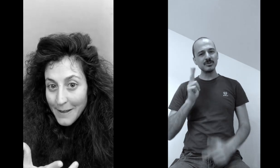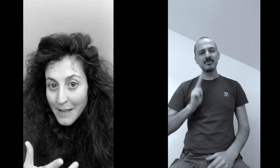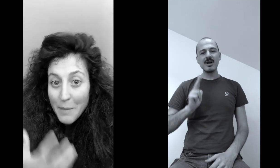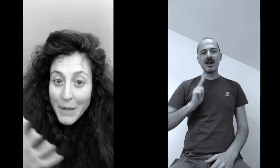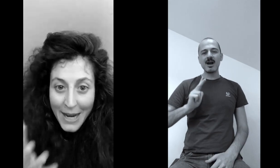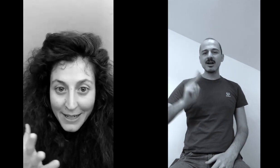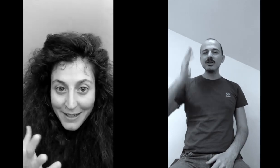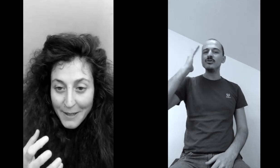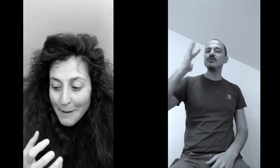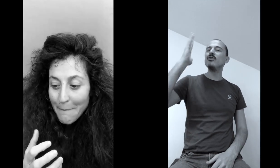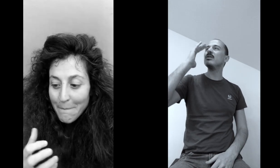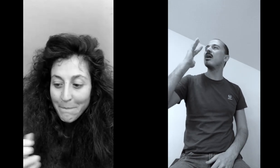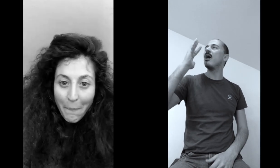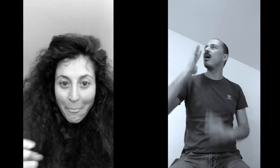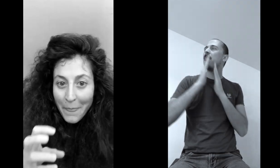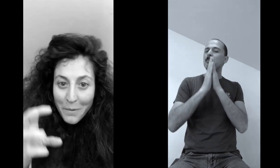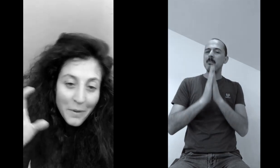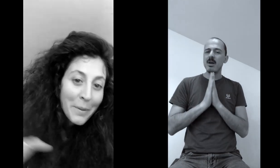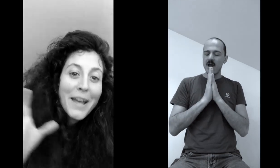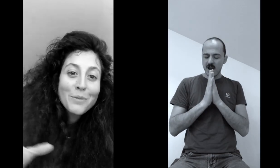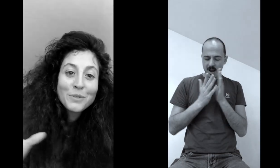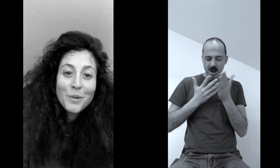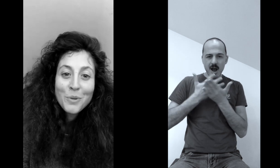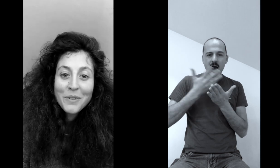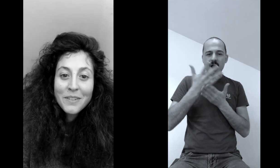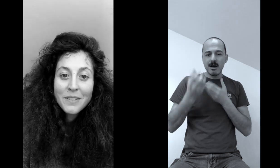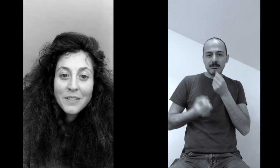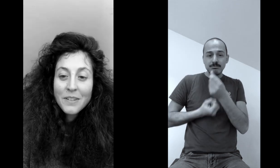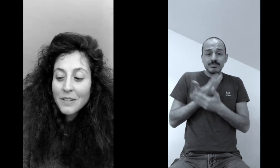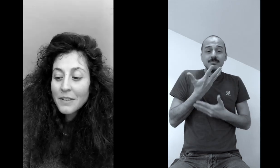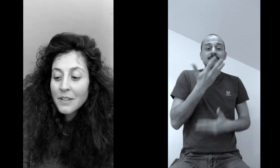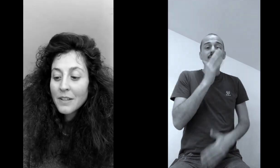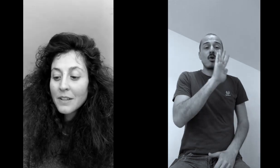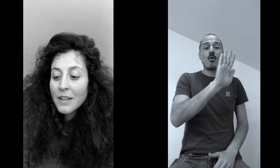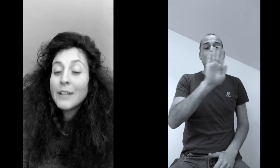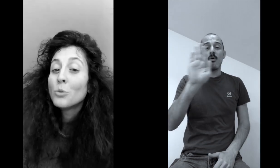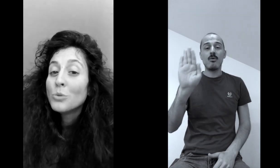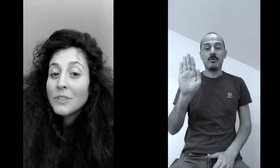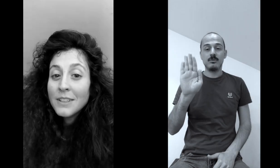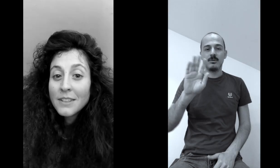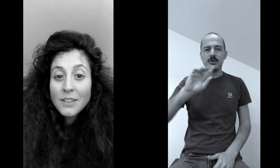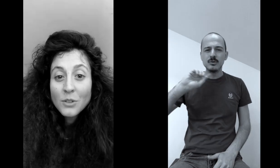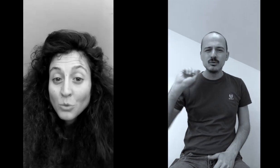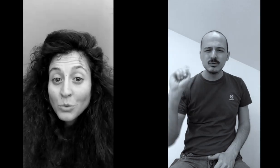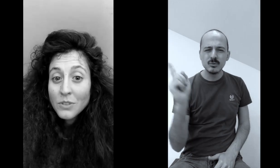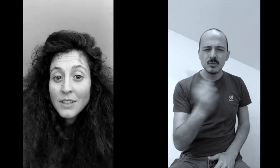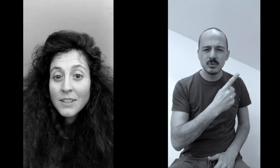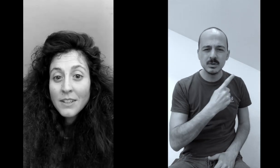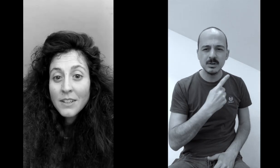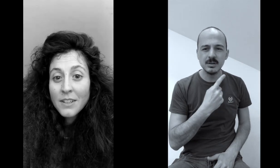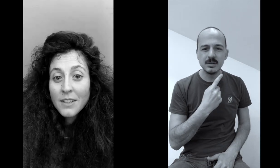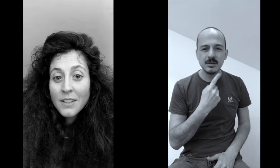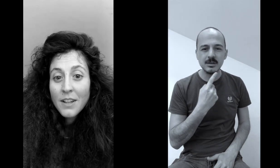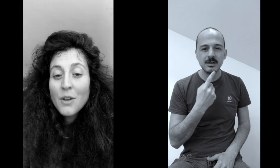e pregare una preghiera tutta loro e tutti tutti